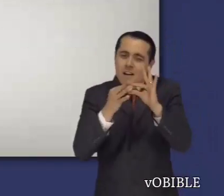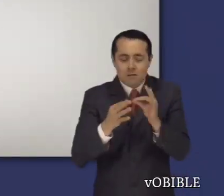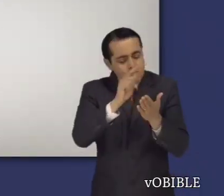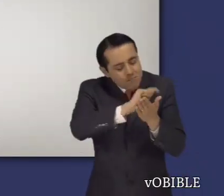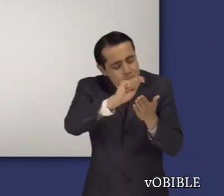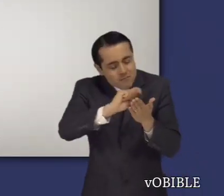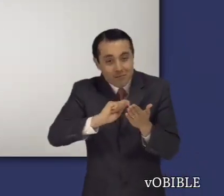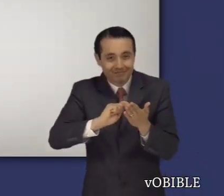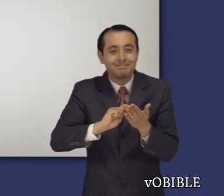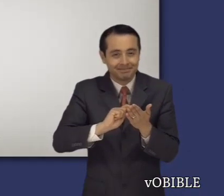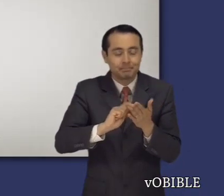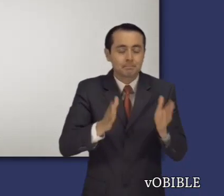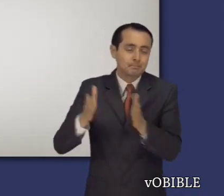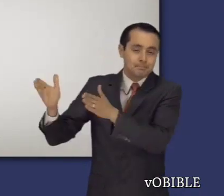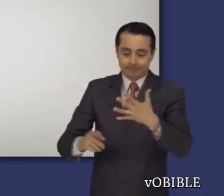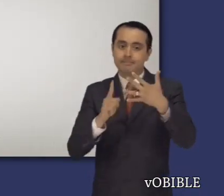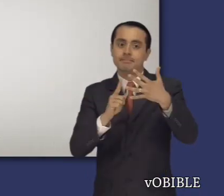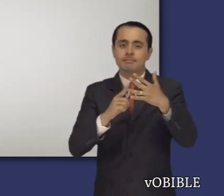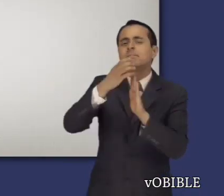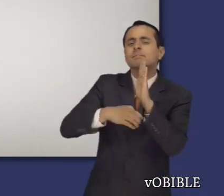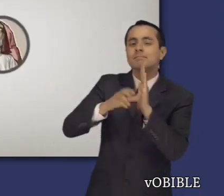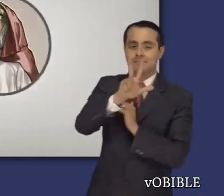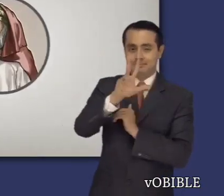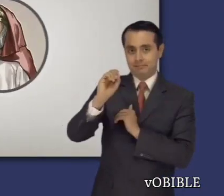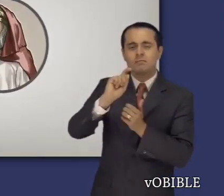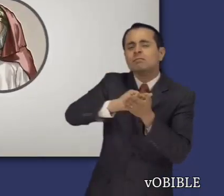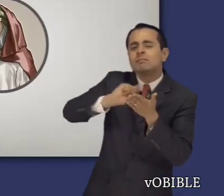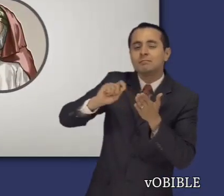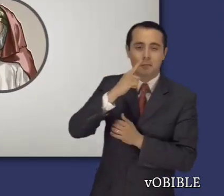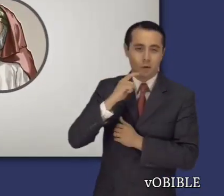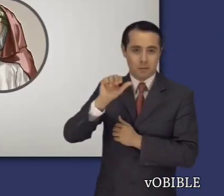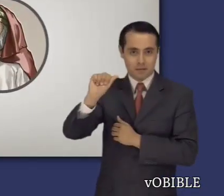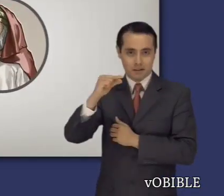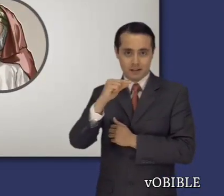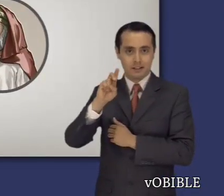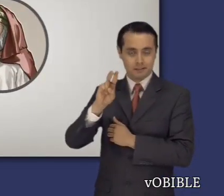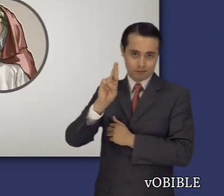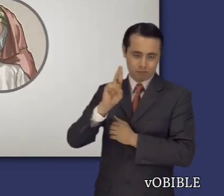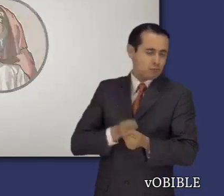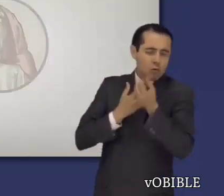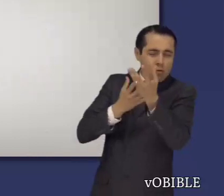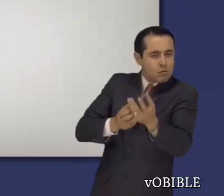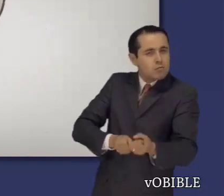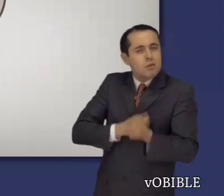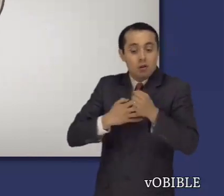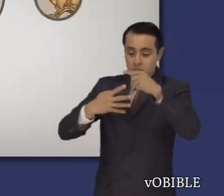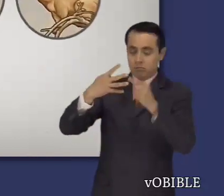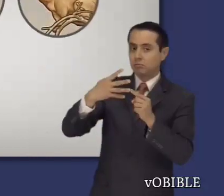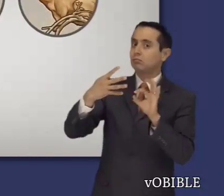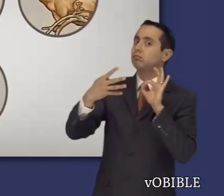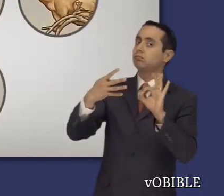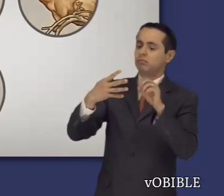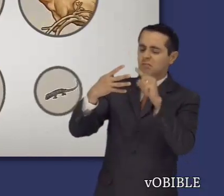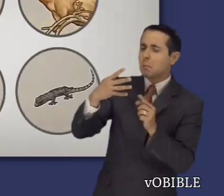La sección número 4 es el capítulo 30, escrito por Agur. Él compara elementos entre sí en grupos de